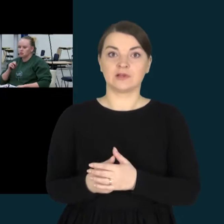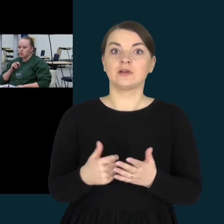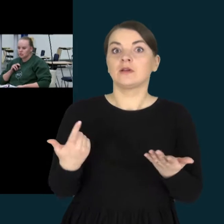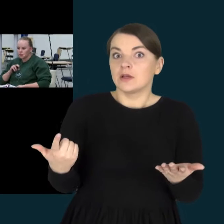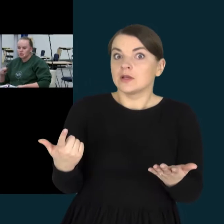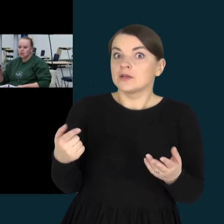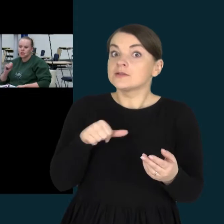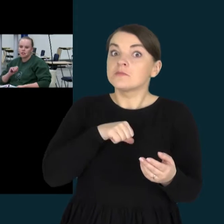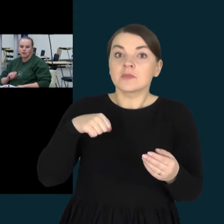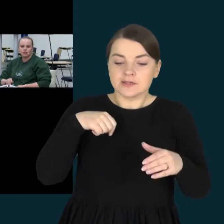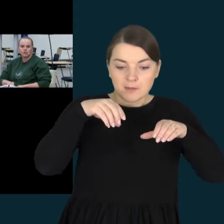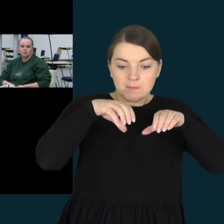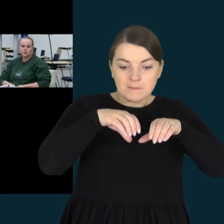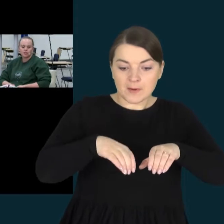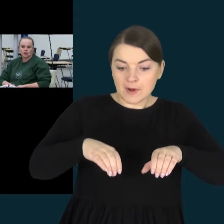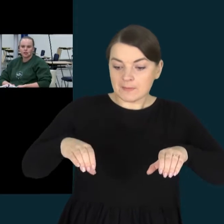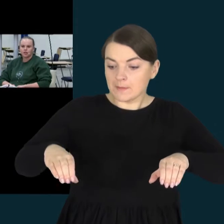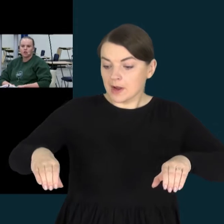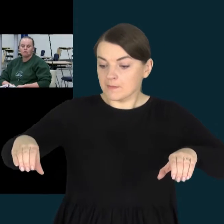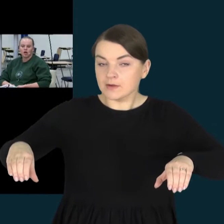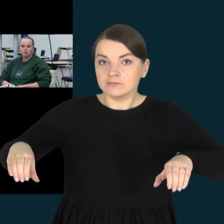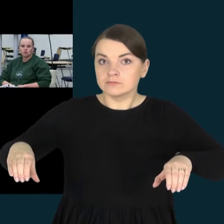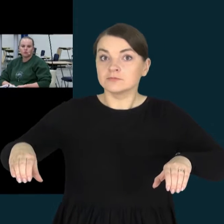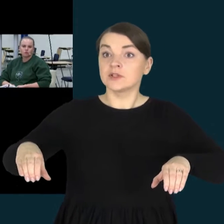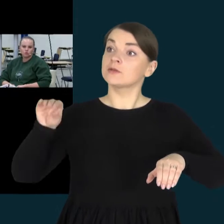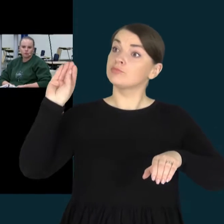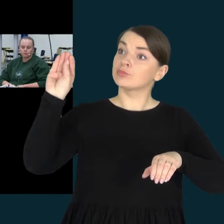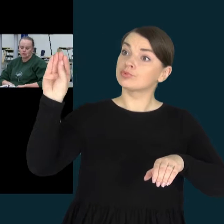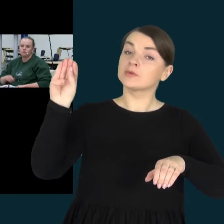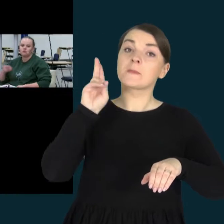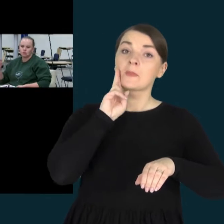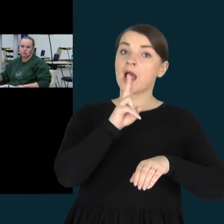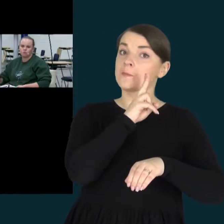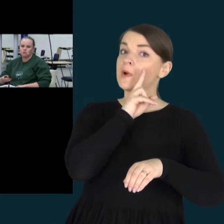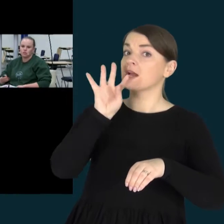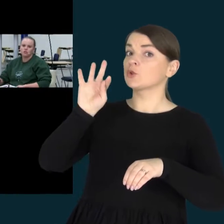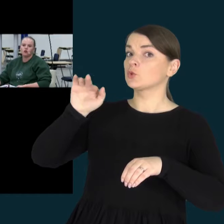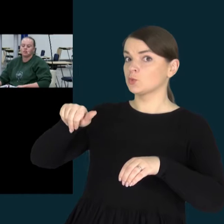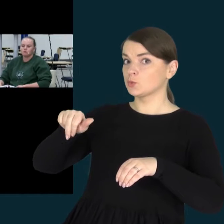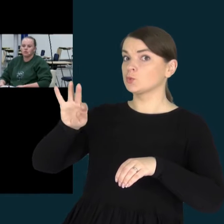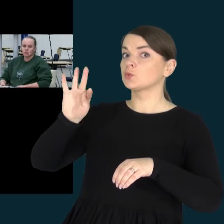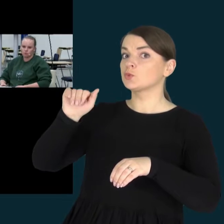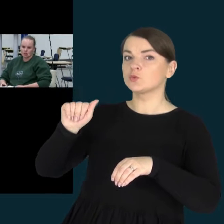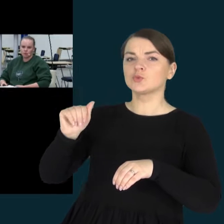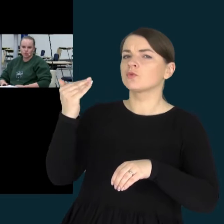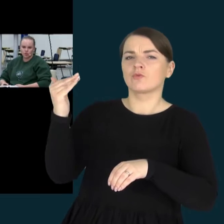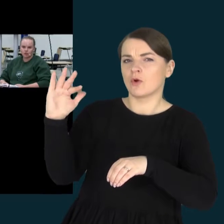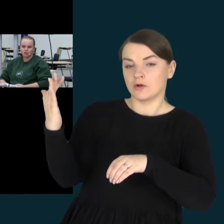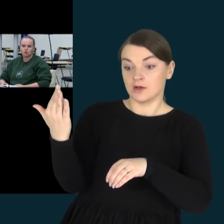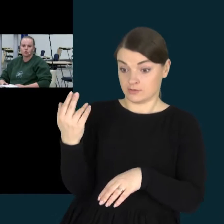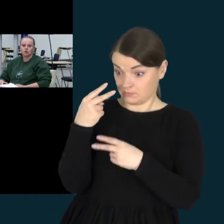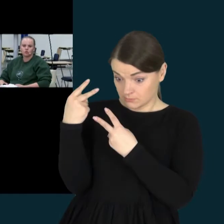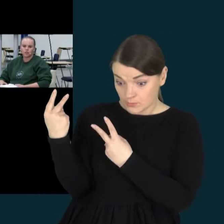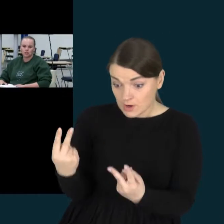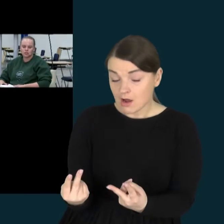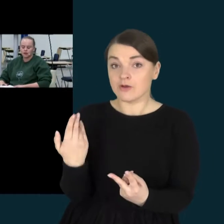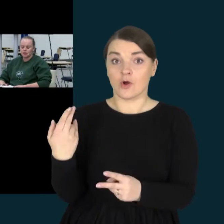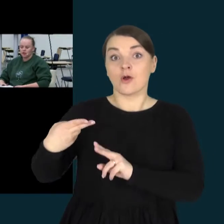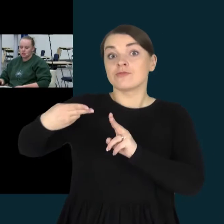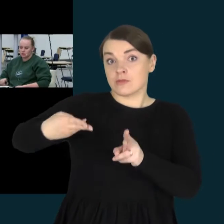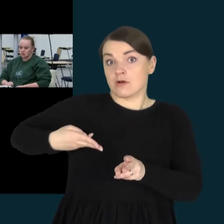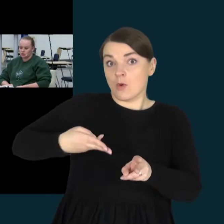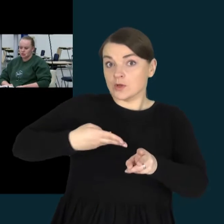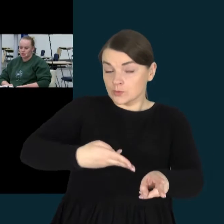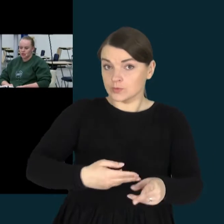jos į liniją ir pasakė, mama tutų, turi momenį jo kalbą, kad mama žiūrėk, tai traukinukas.